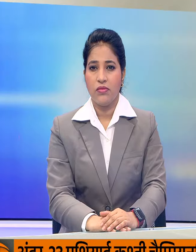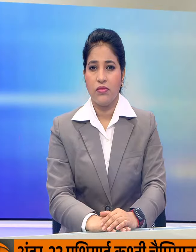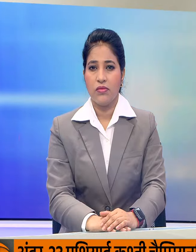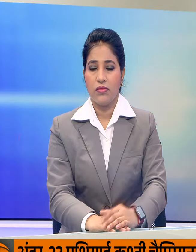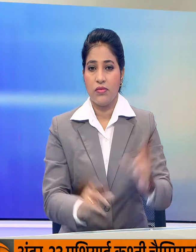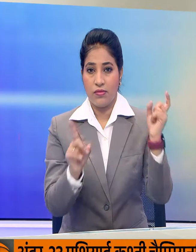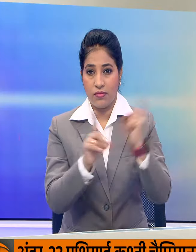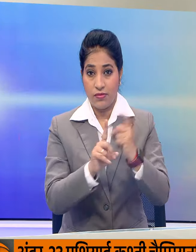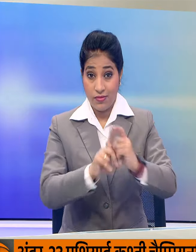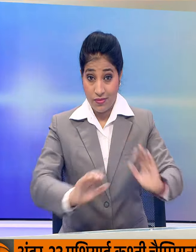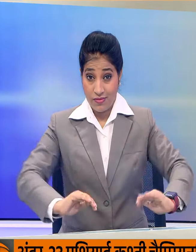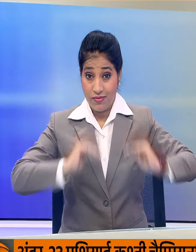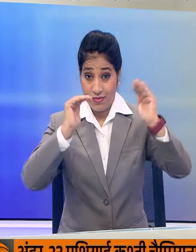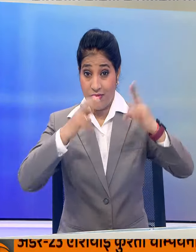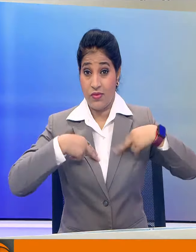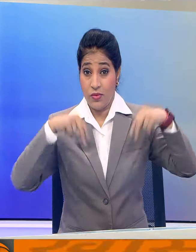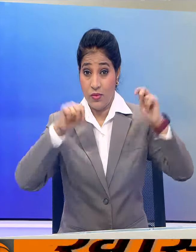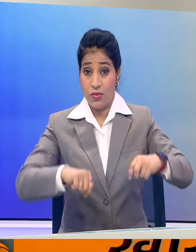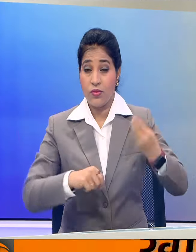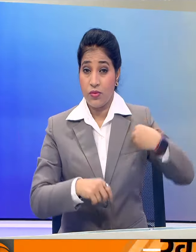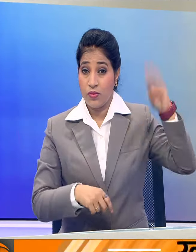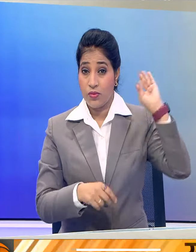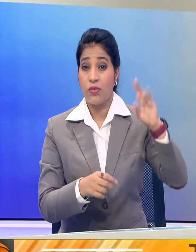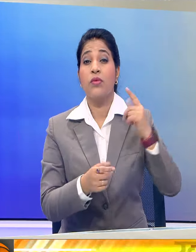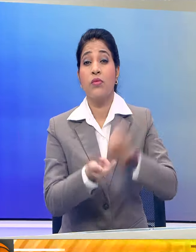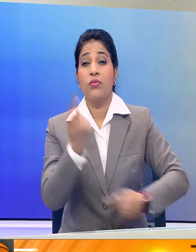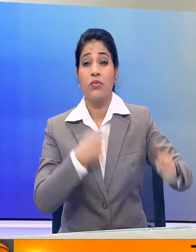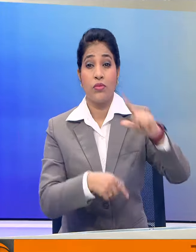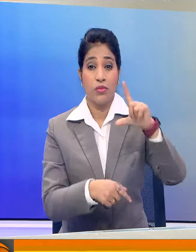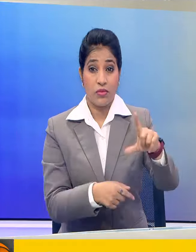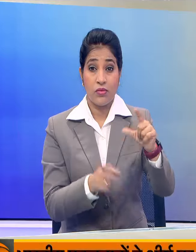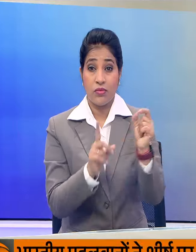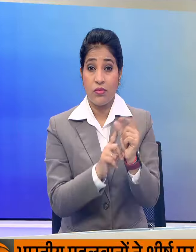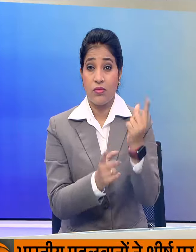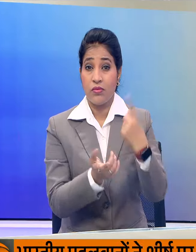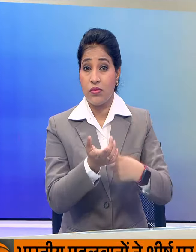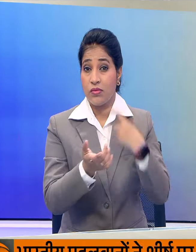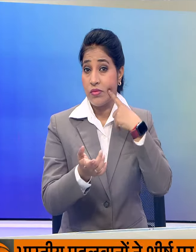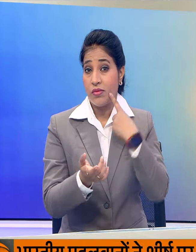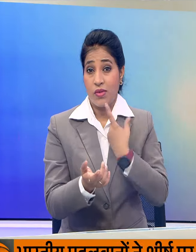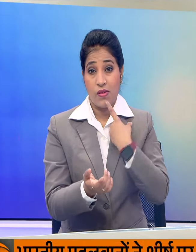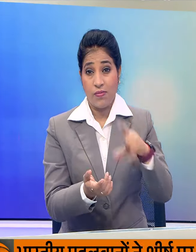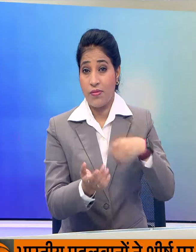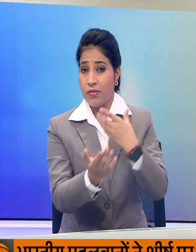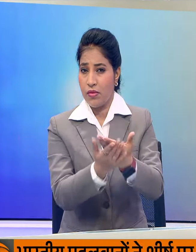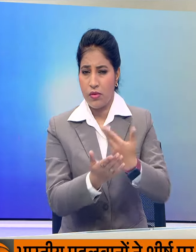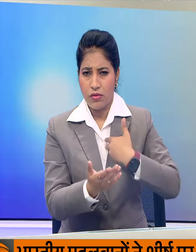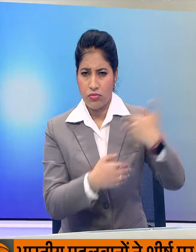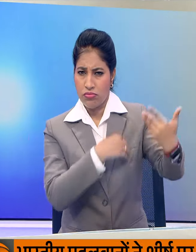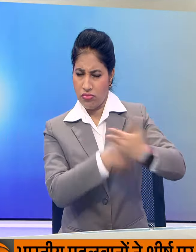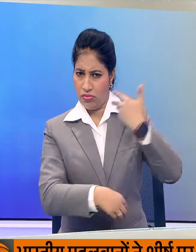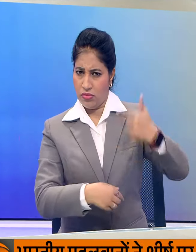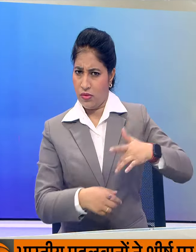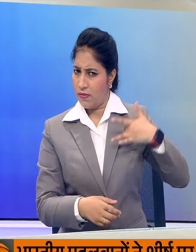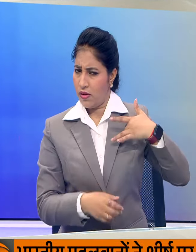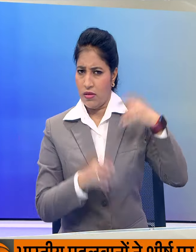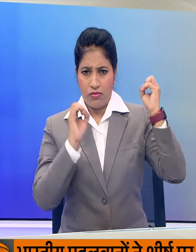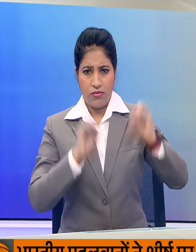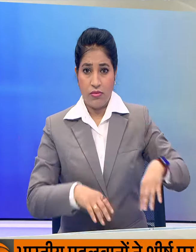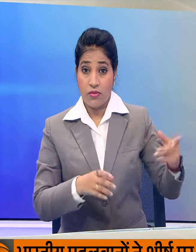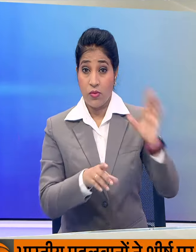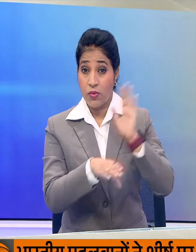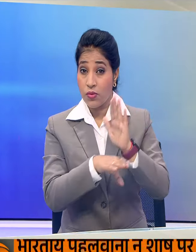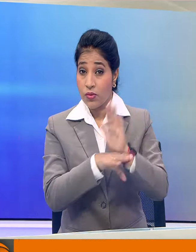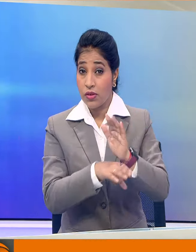दिल्ली उच्यायाले ने पूर्वर राजनेक लक्ष्मी पुरीद बार दायर मानहानी मामले में तुड़मूल कॉंगरिस नेता और